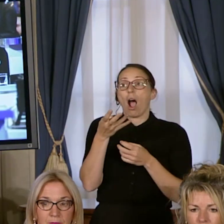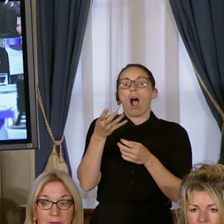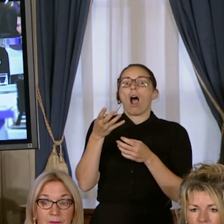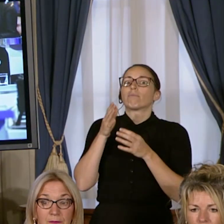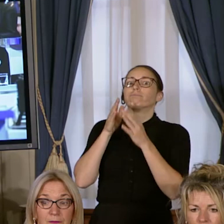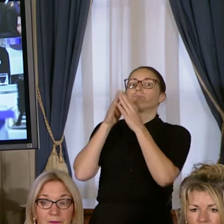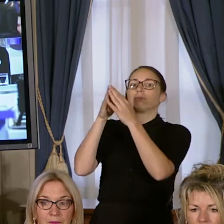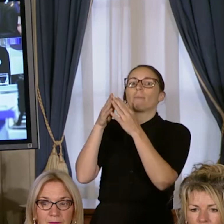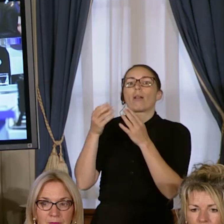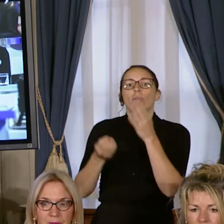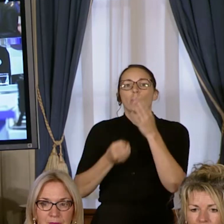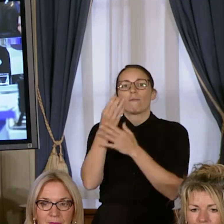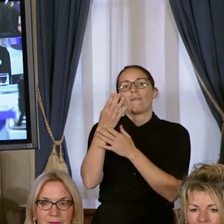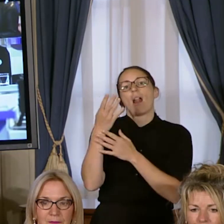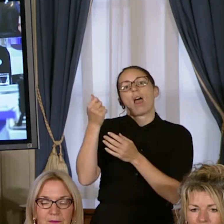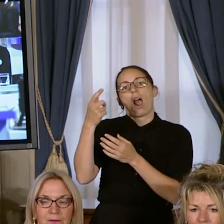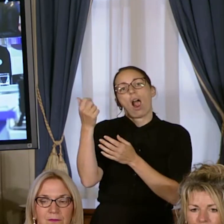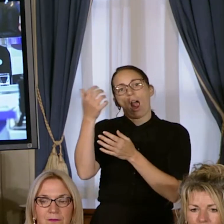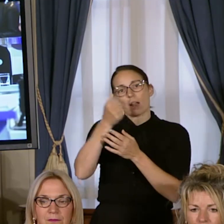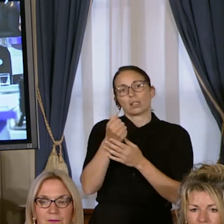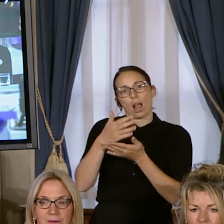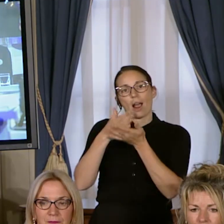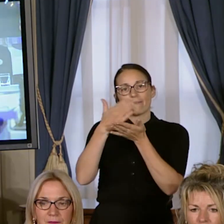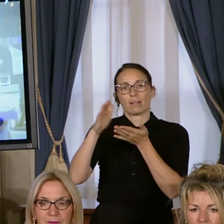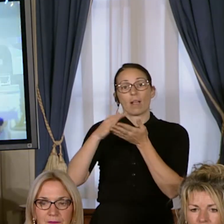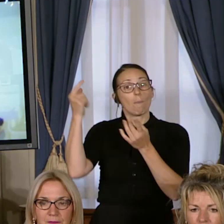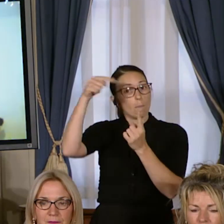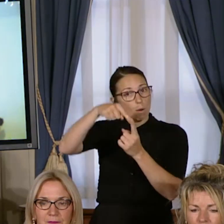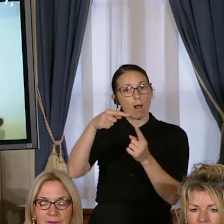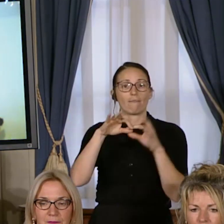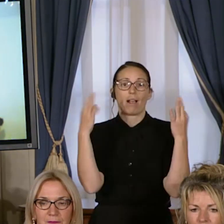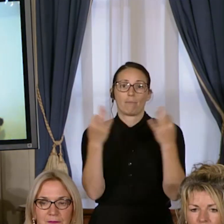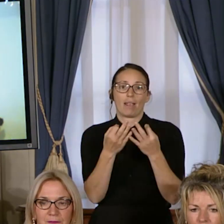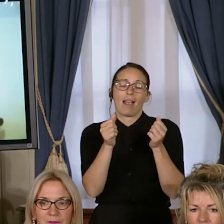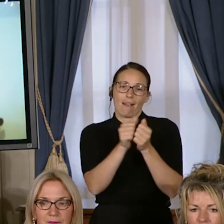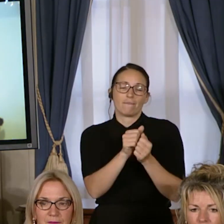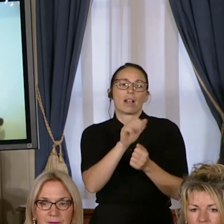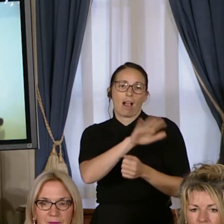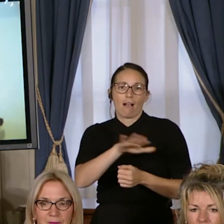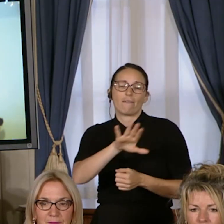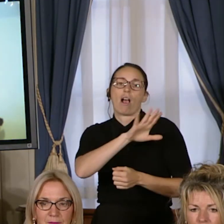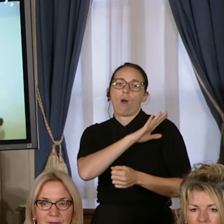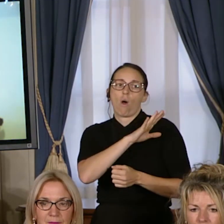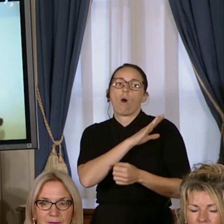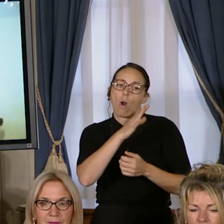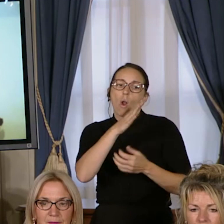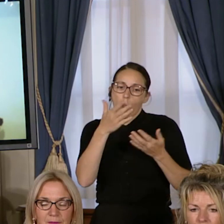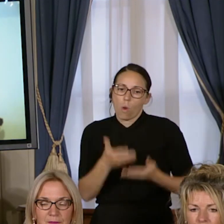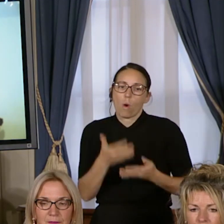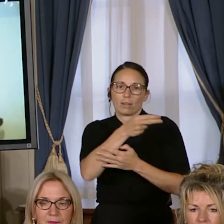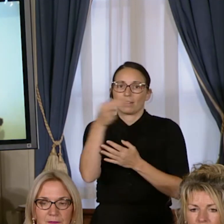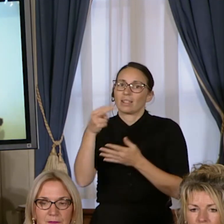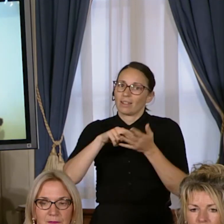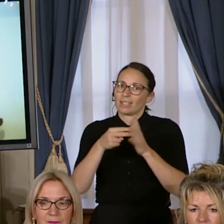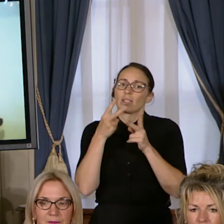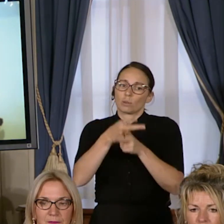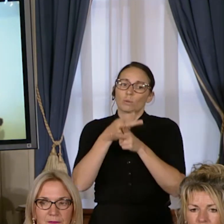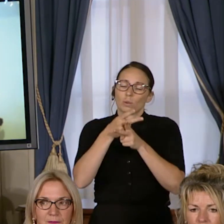allocation pour aller chercher de l'aide financière pour les familles d'enfants lourdement handicapées qui nécessitent des soins